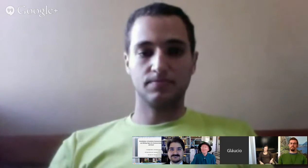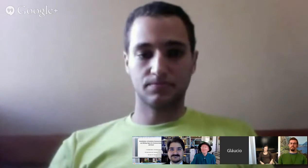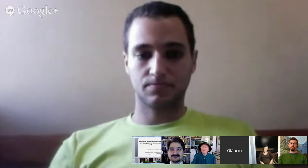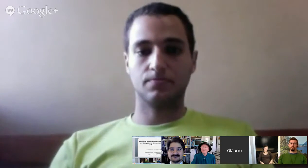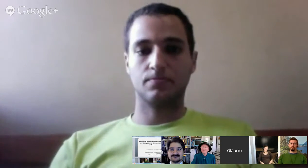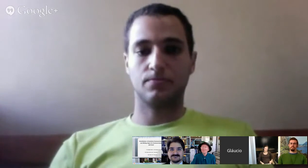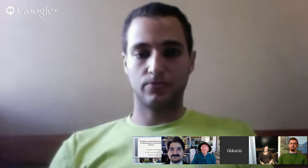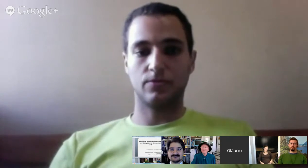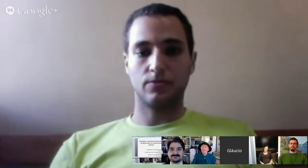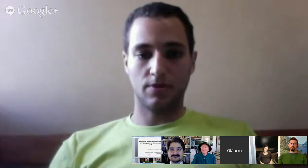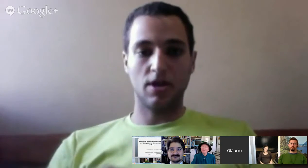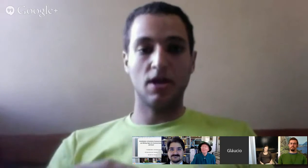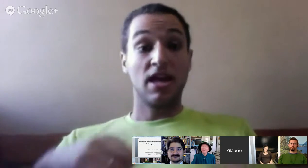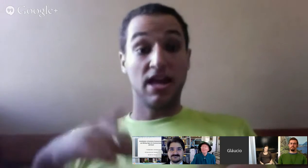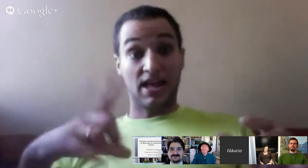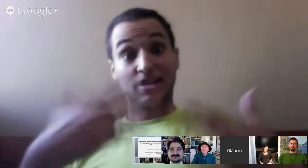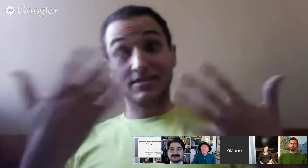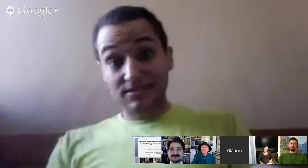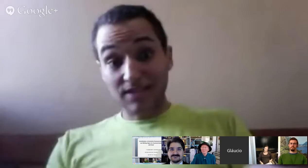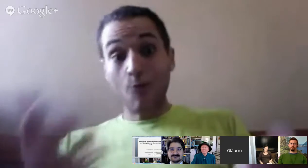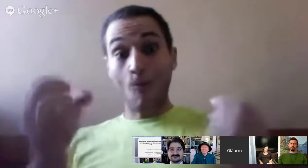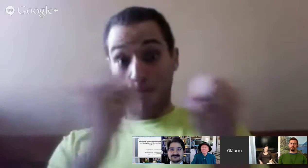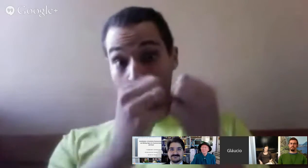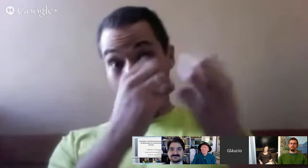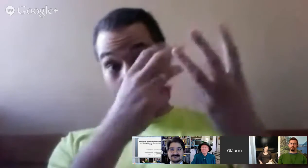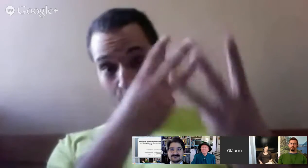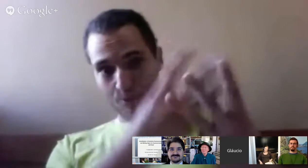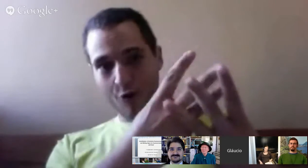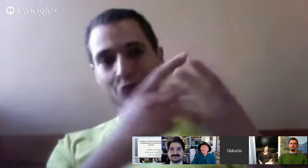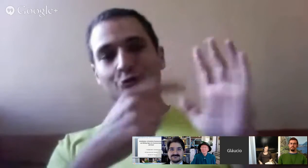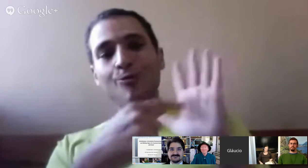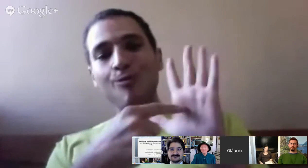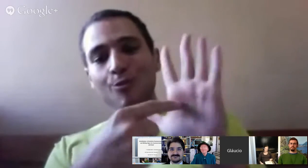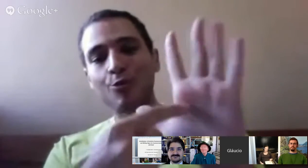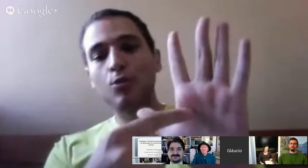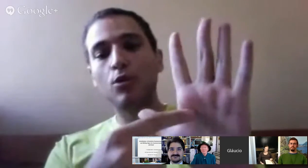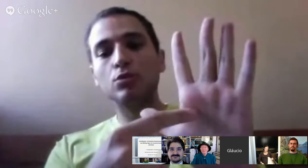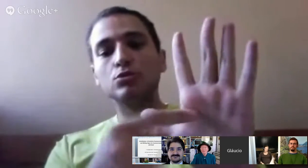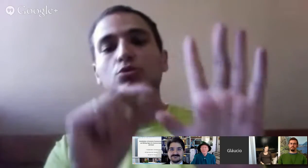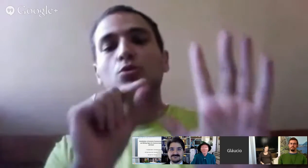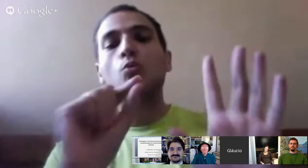este surdo, no caso, envolvido em nossa pesquisa, né?